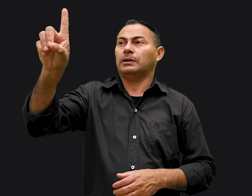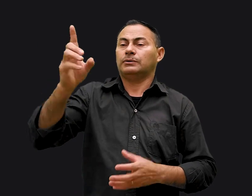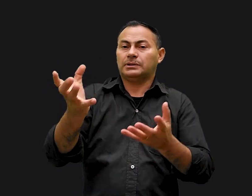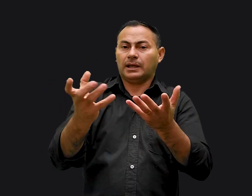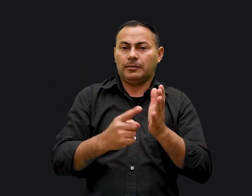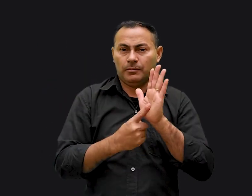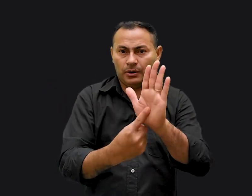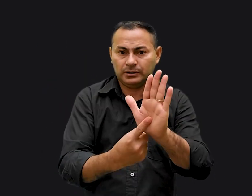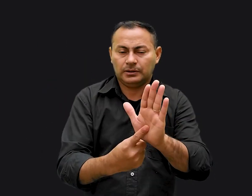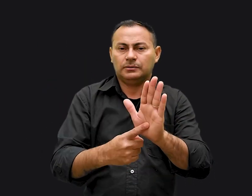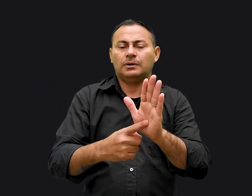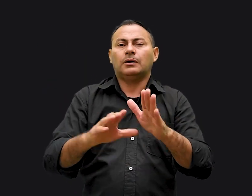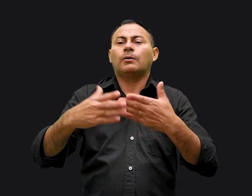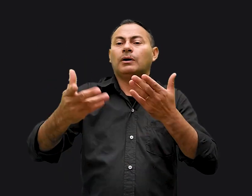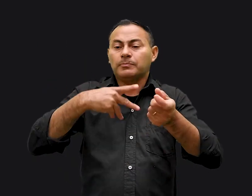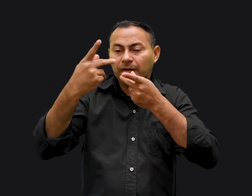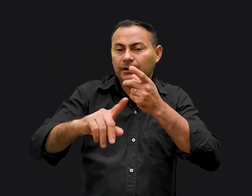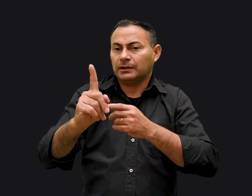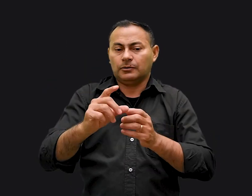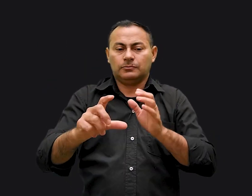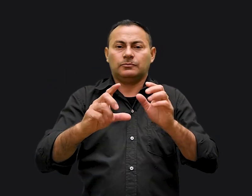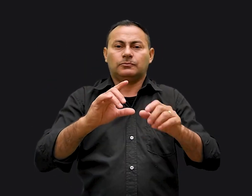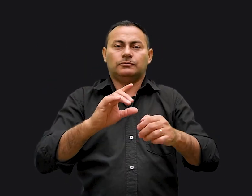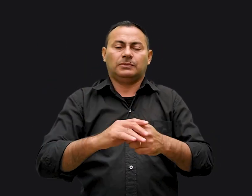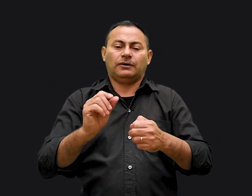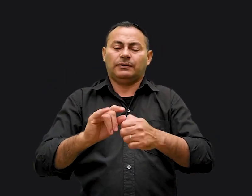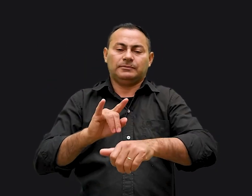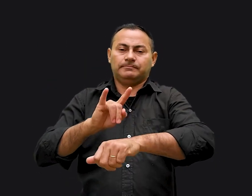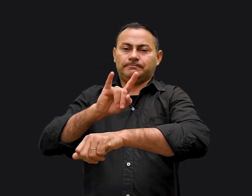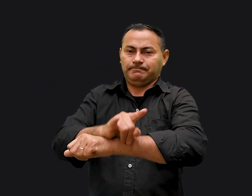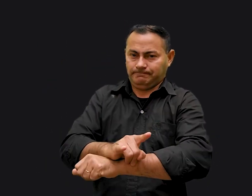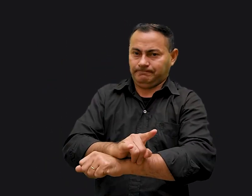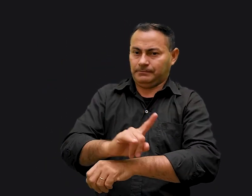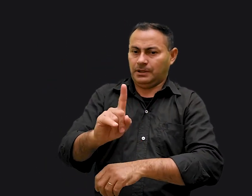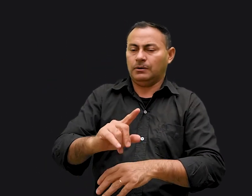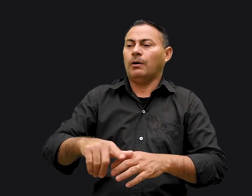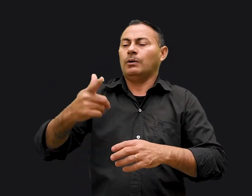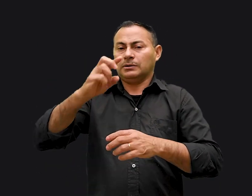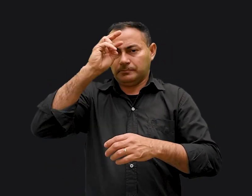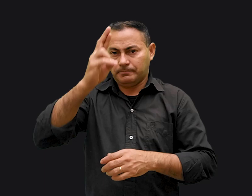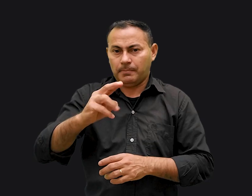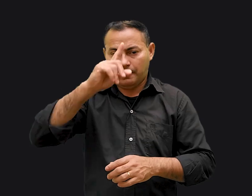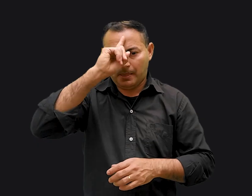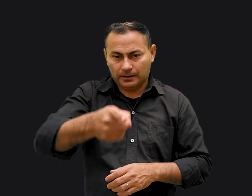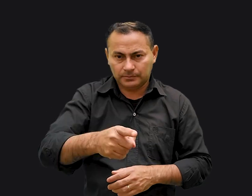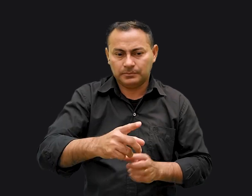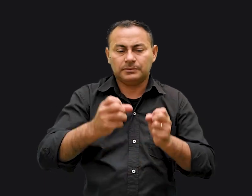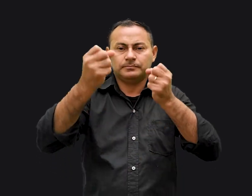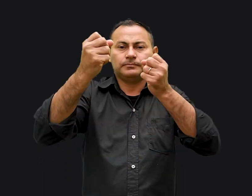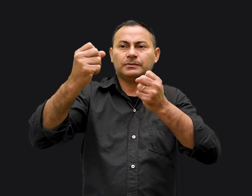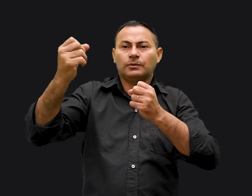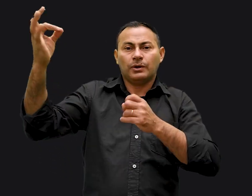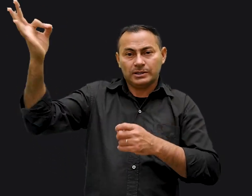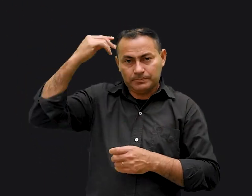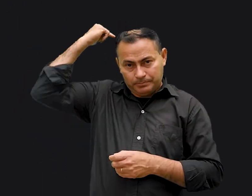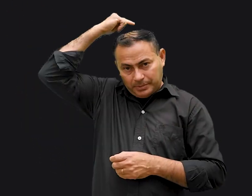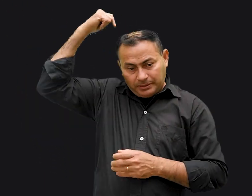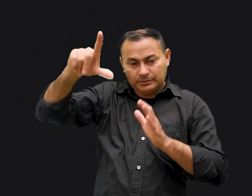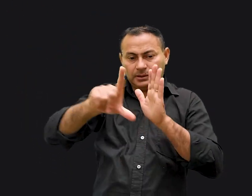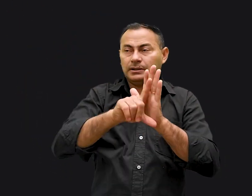Deus quer mostrar-nos quando diz Não cometerás adultério Outra razão desse mandamento no espírito desta lei é que Deus criou um